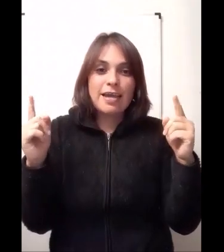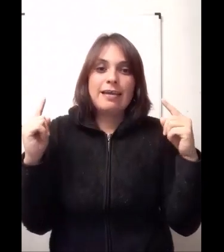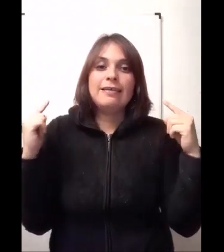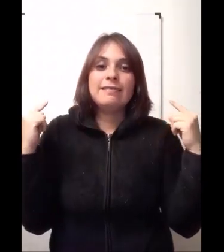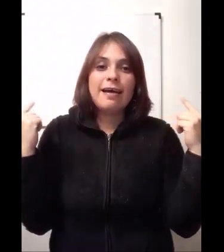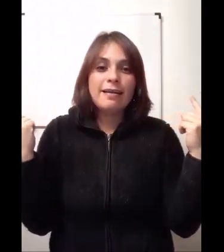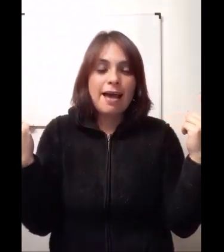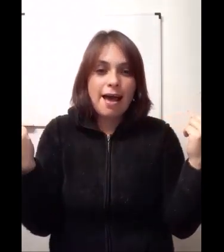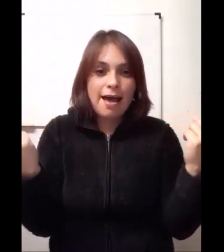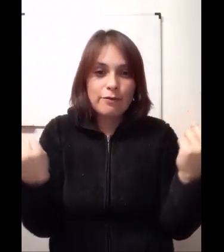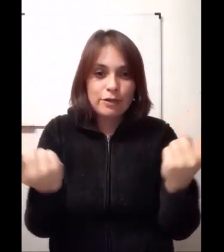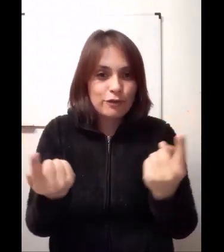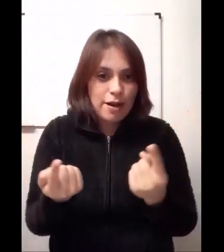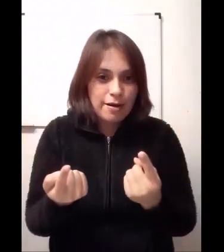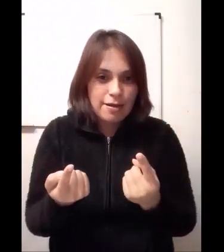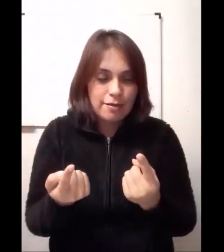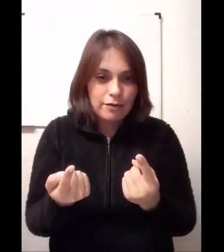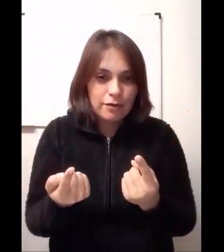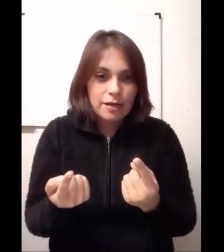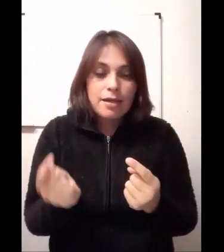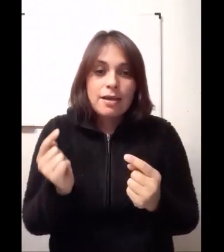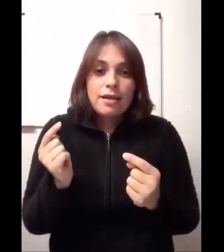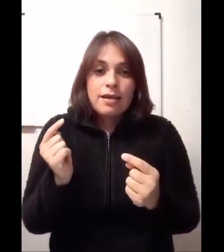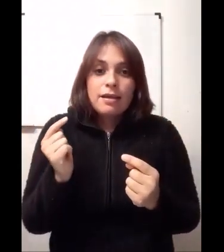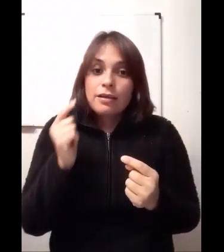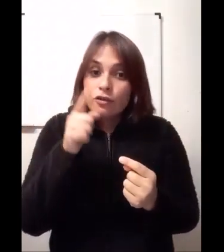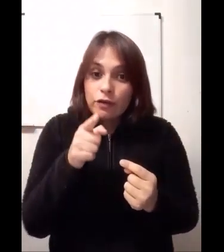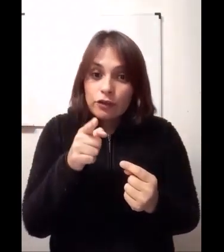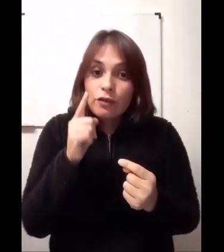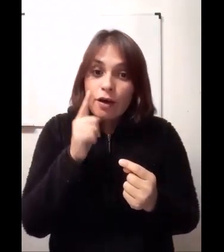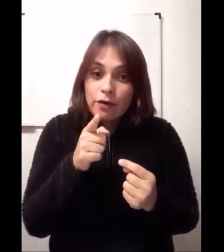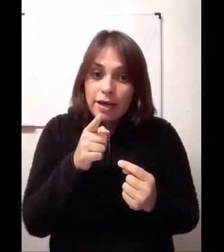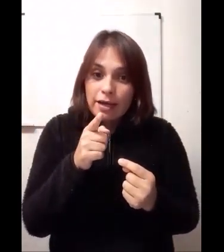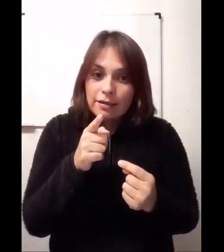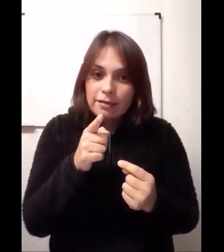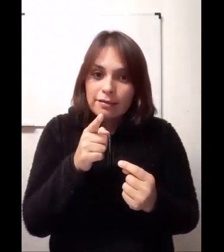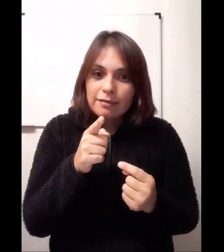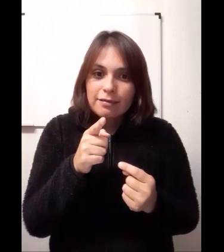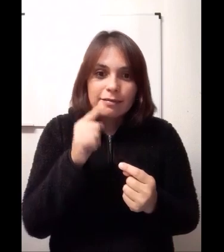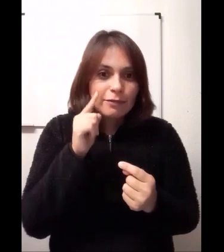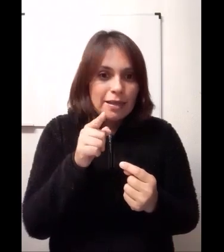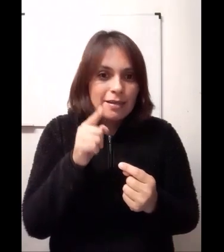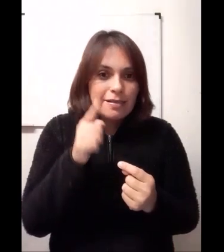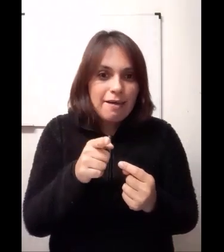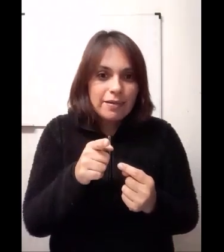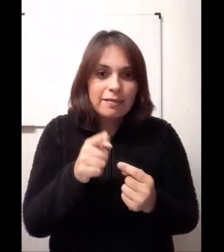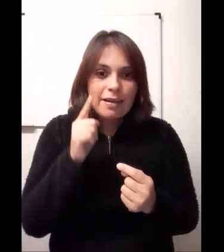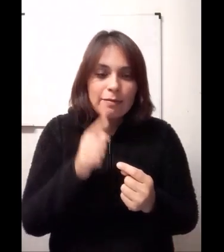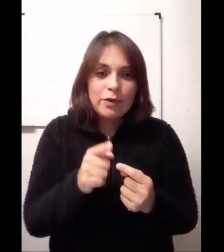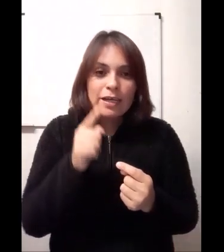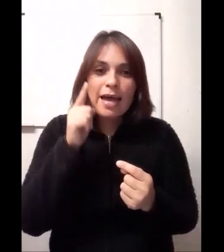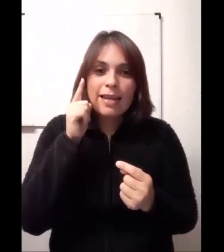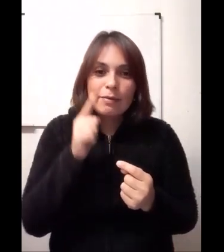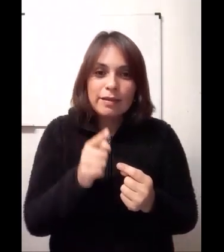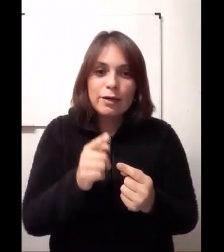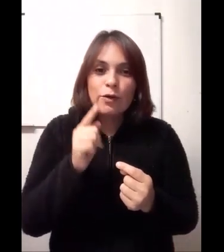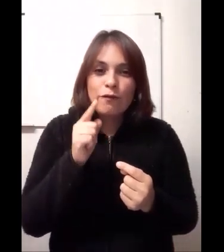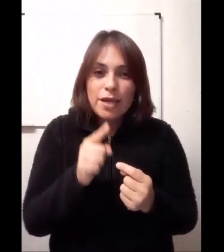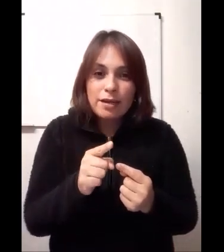están a nuestro alrededor. Y sobre todo ahora, ustedes saben, tenemos que alimentarnos bien